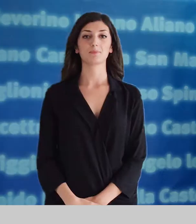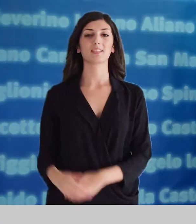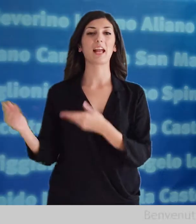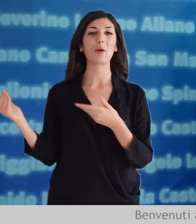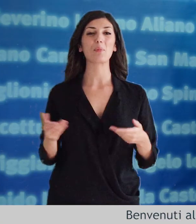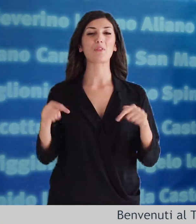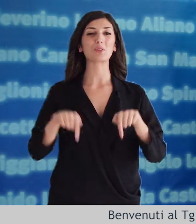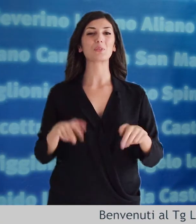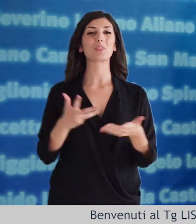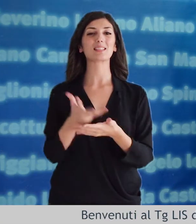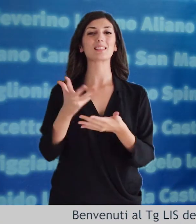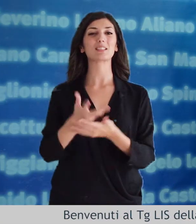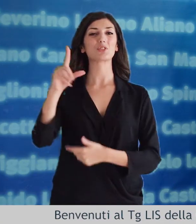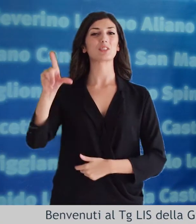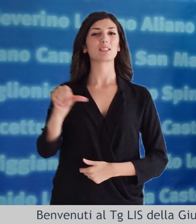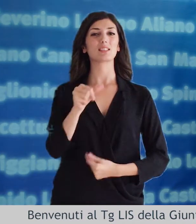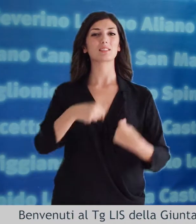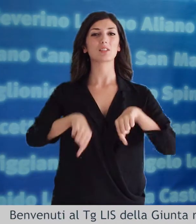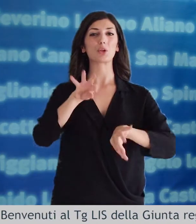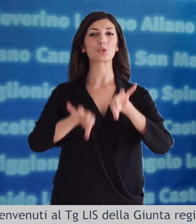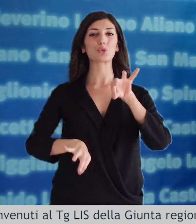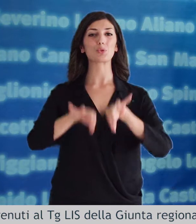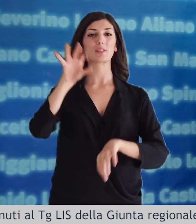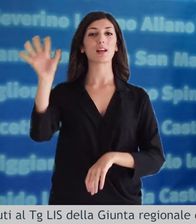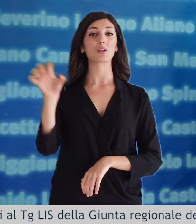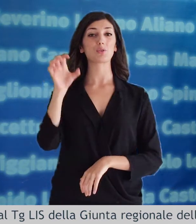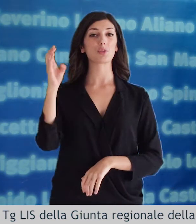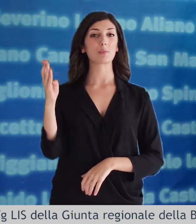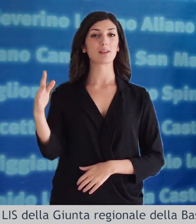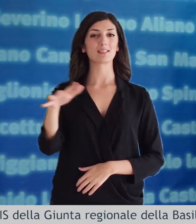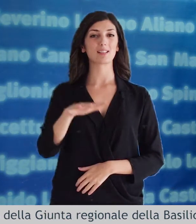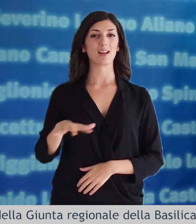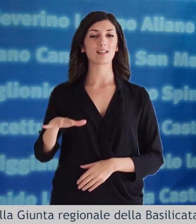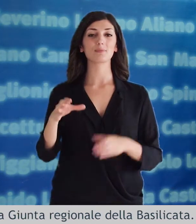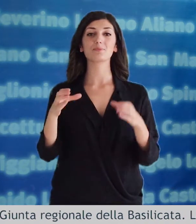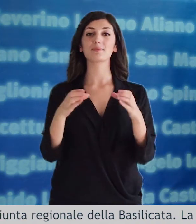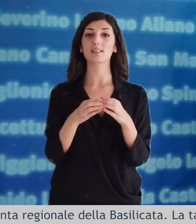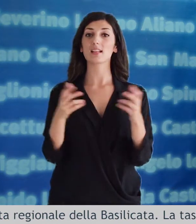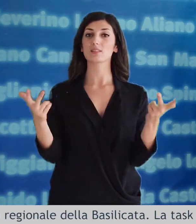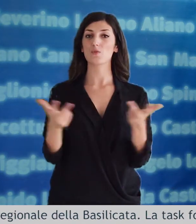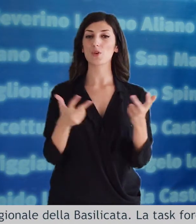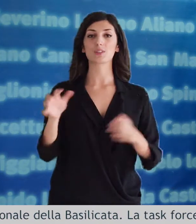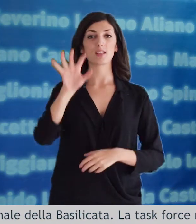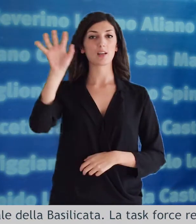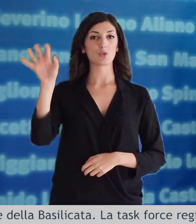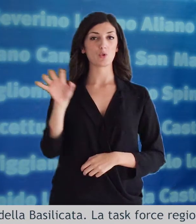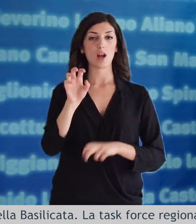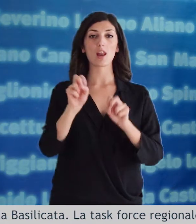benvenuti artigilis della giunta regionale della basilicata la task force regionale